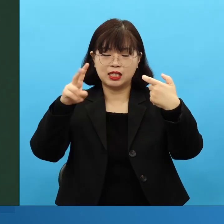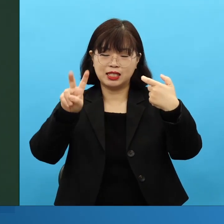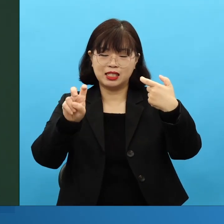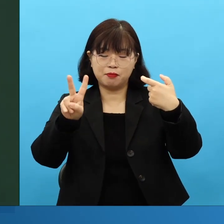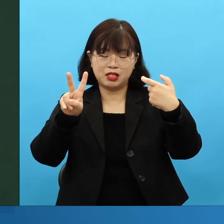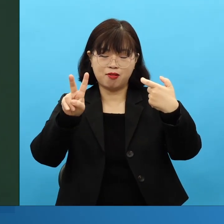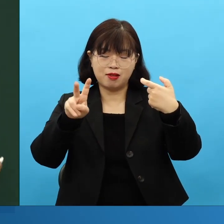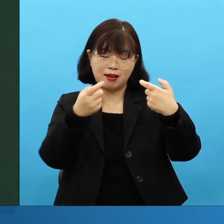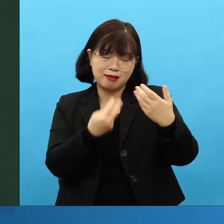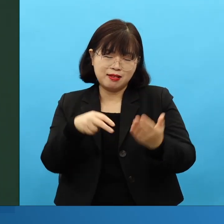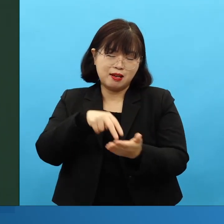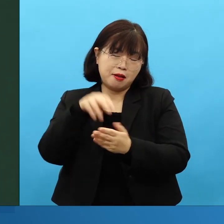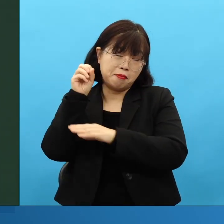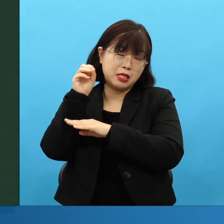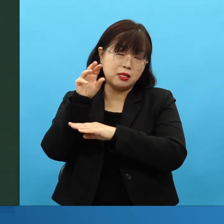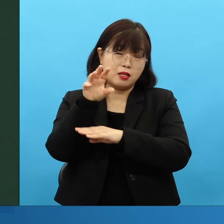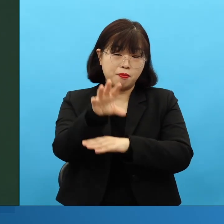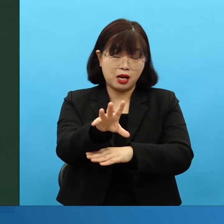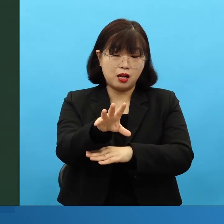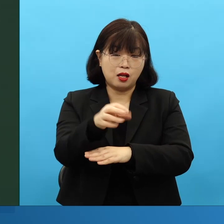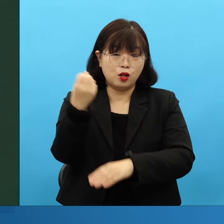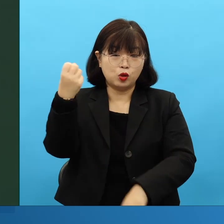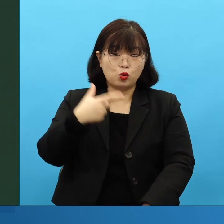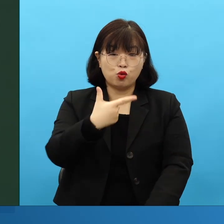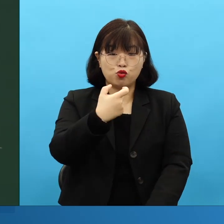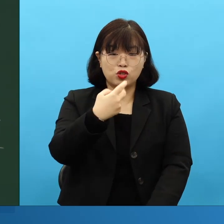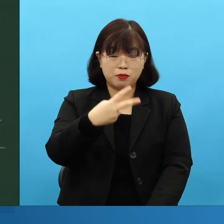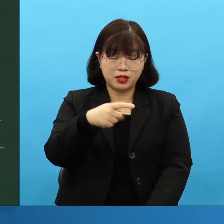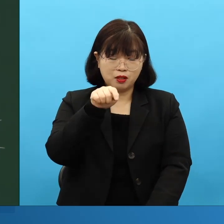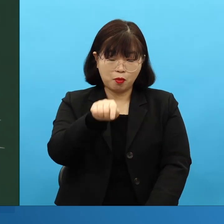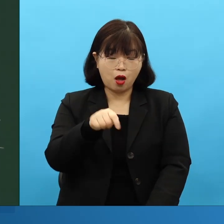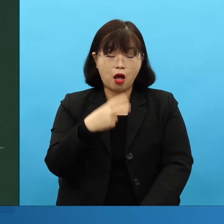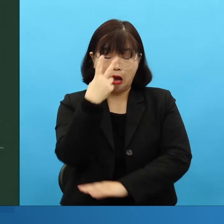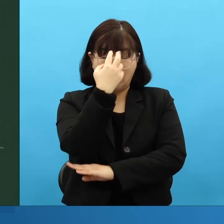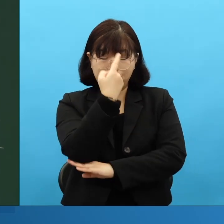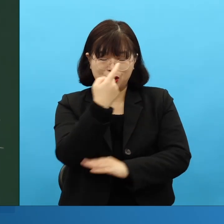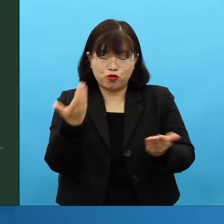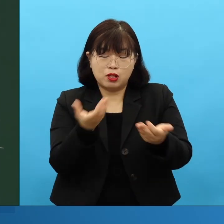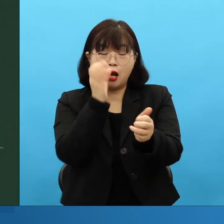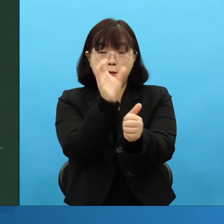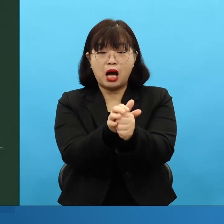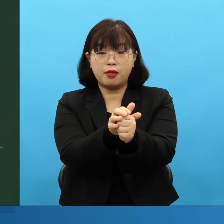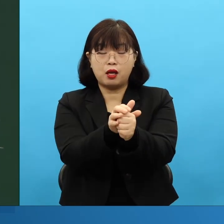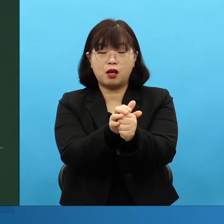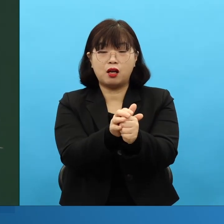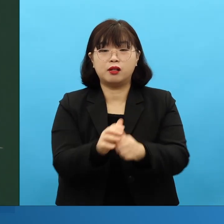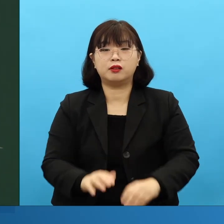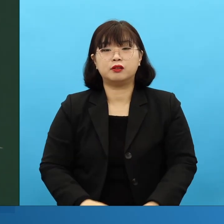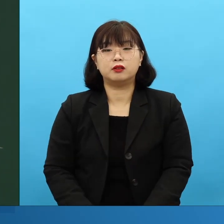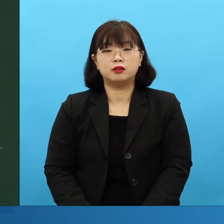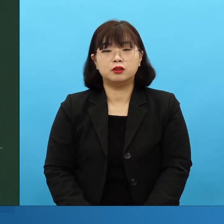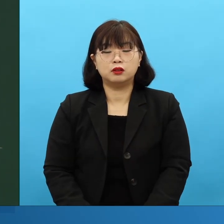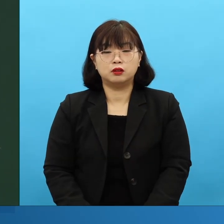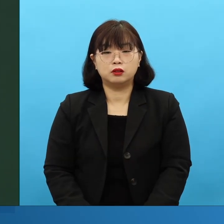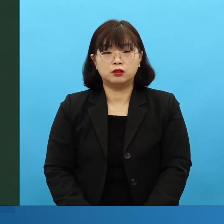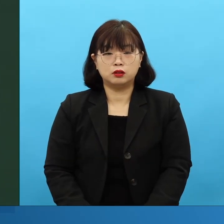6절 12절에는, 파수꾼을 세워라. That's why Isaiah 62, 632, 이 빛을 가진 파수꾼을 세워라.